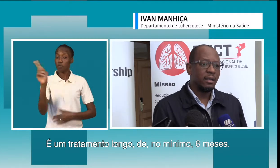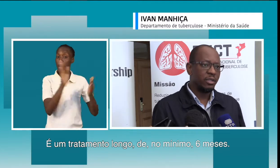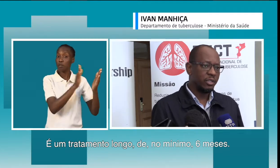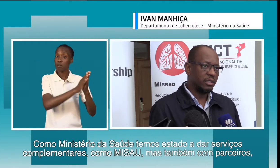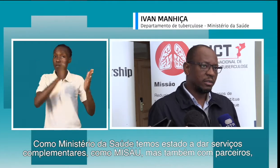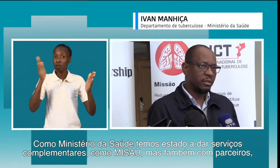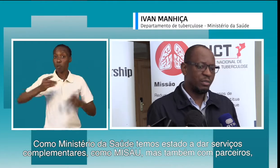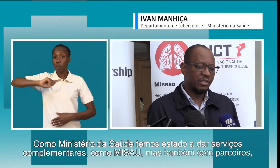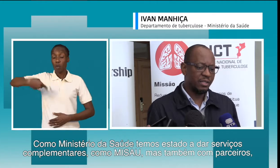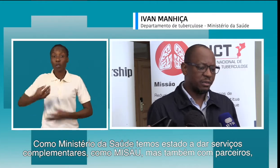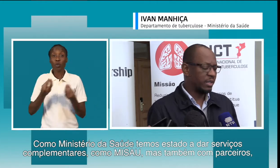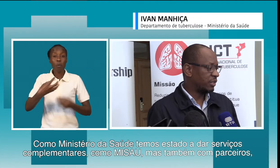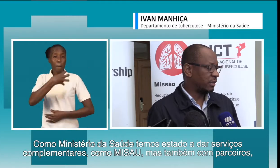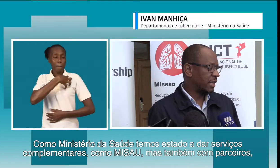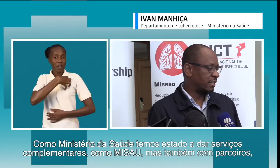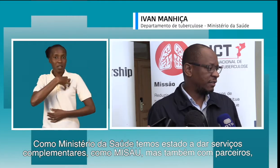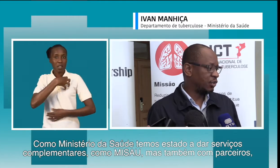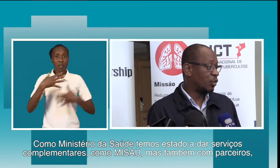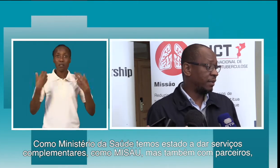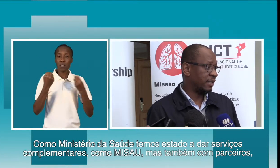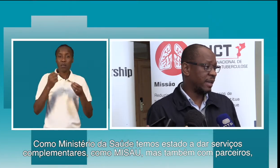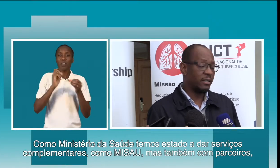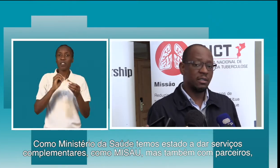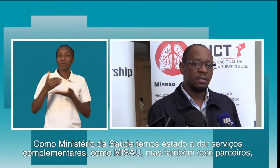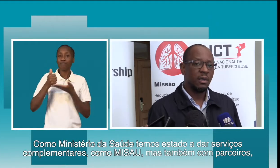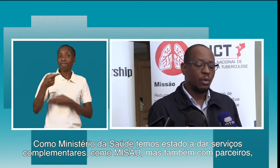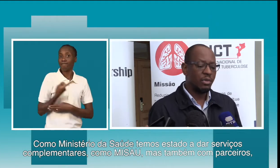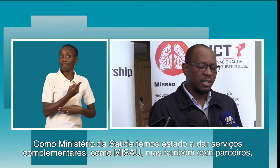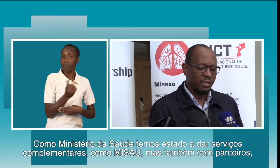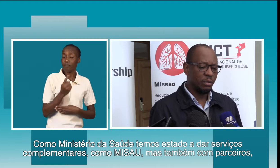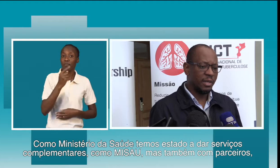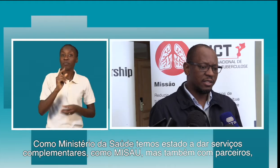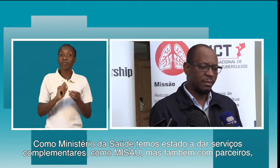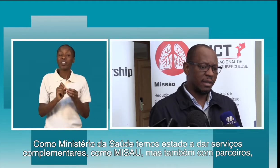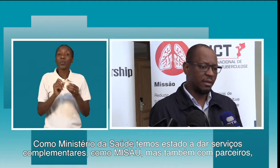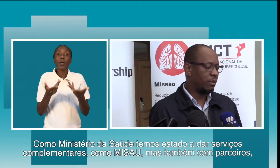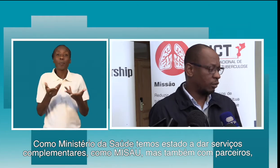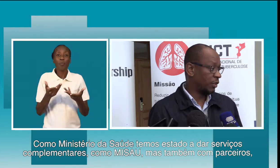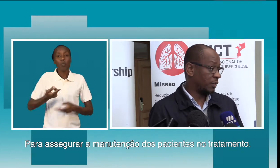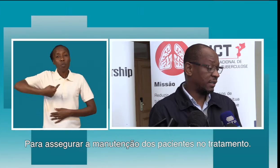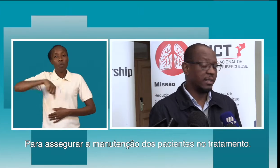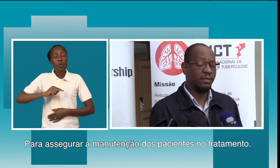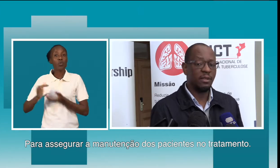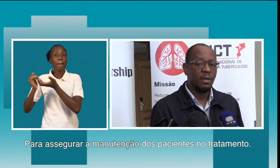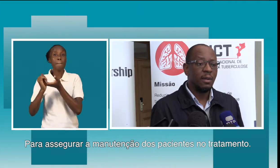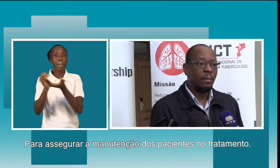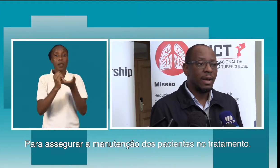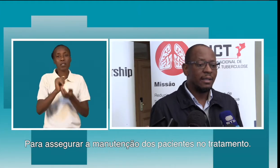Nós, como Ministério da Saúde, temos estado a dar serviços complementares, como Ministério da Saúde, mas também com os nossos parceiros, para